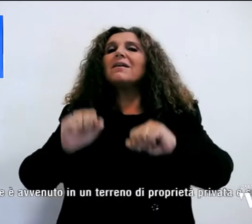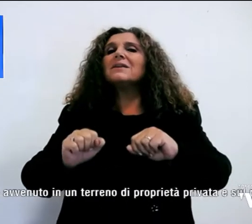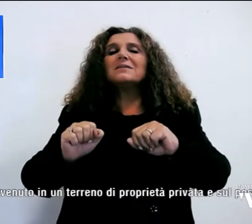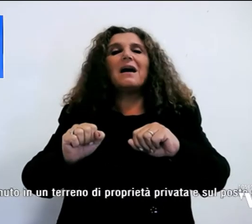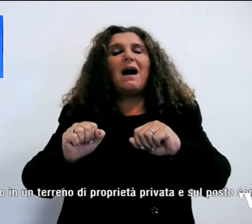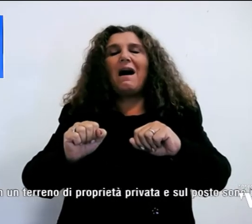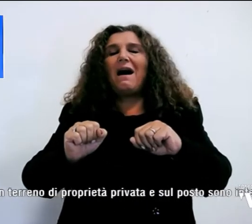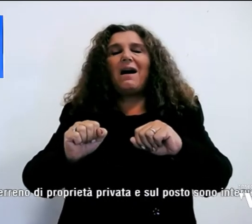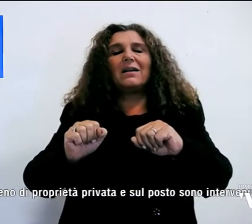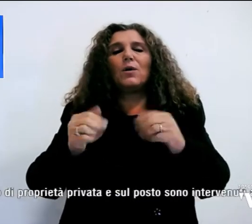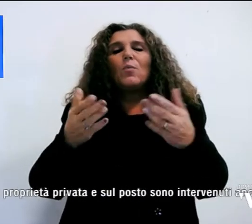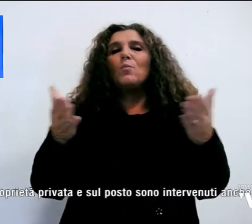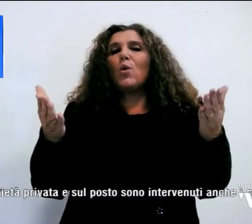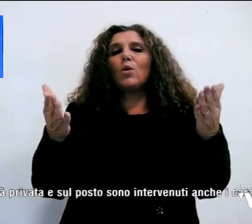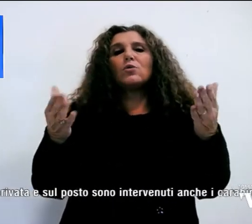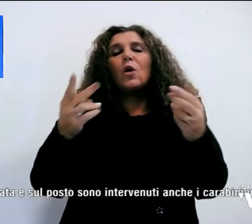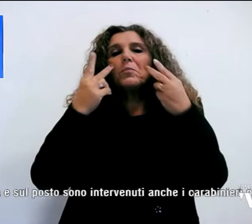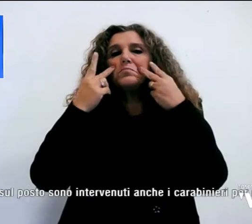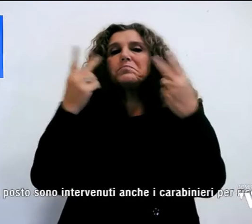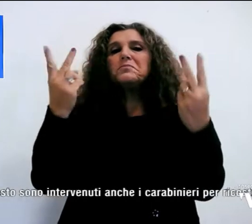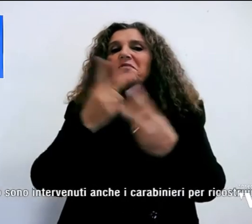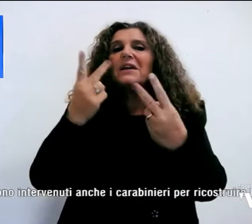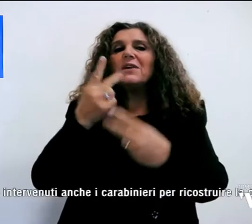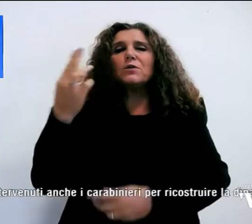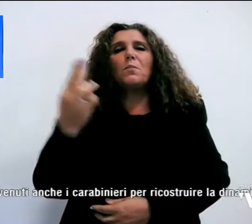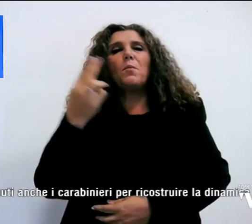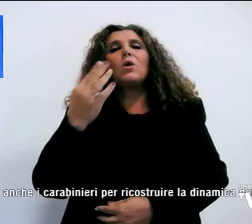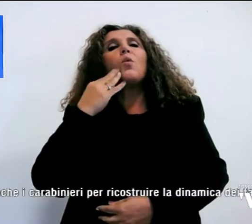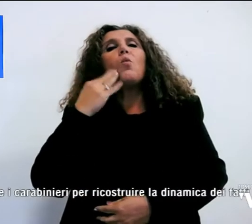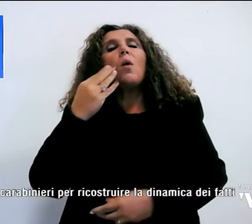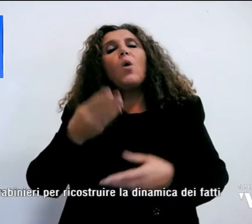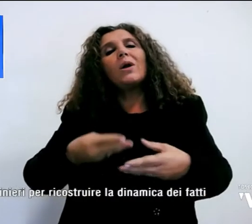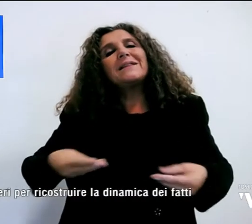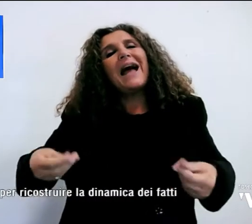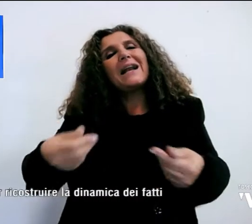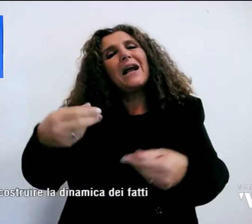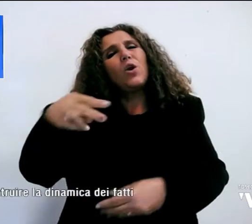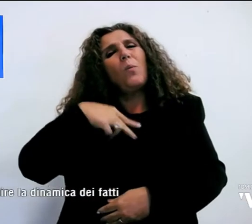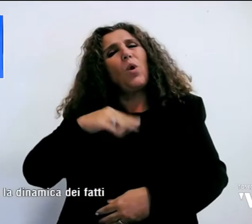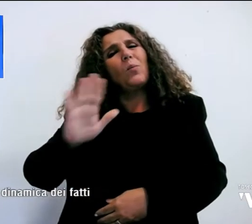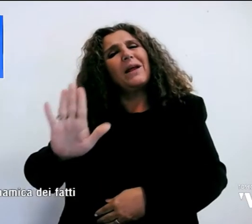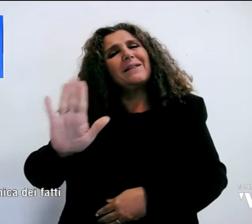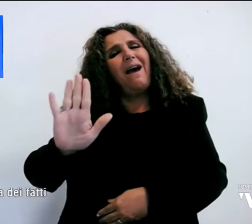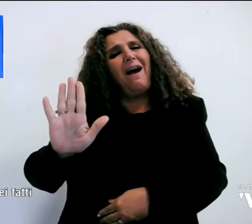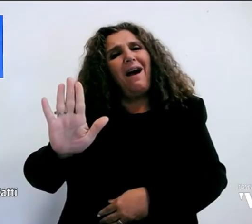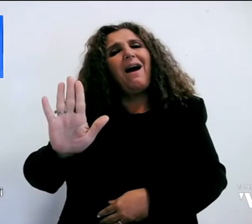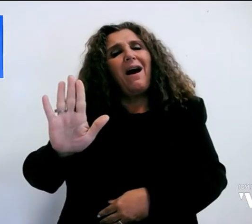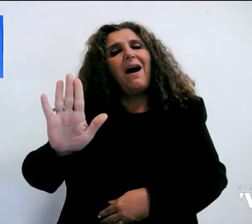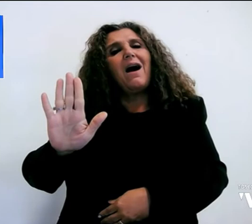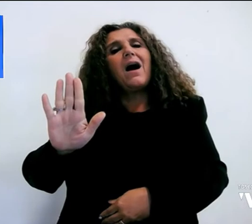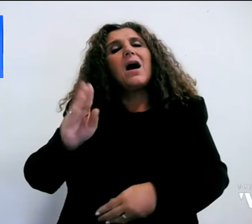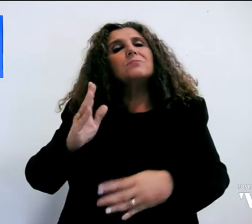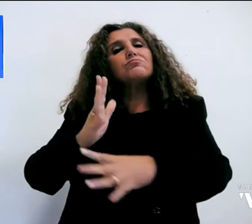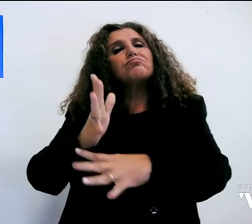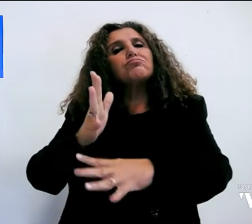constatare la morte dell'uomo che è avvenuto in un terreno di proprietà privata e sul posto sono intervenuti